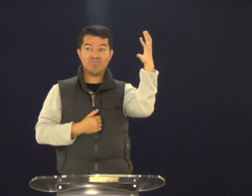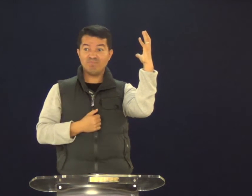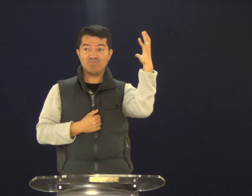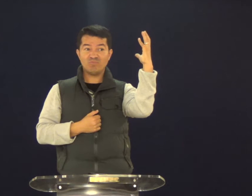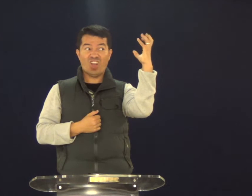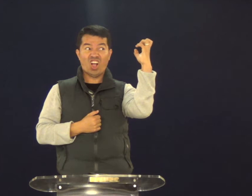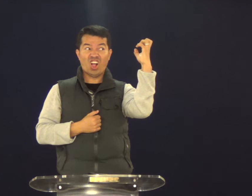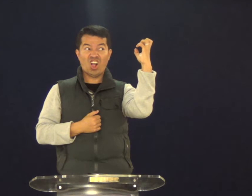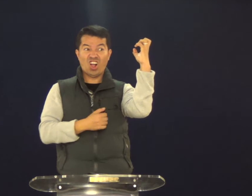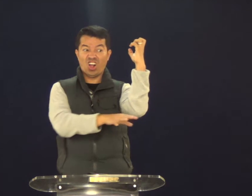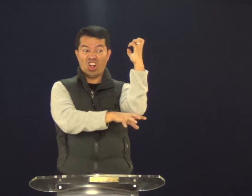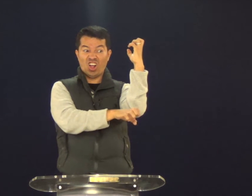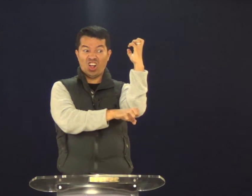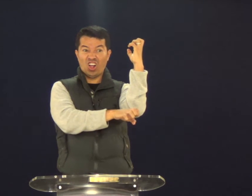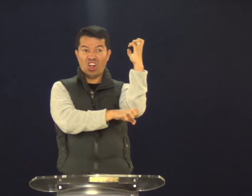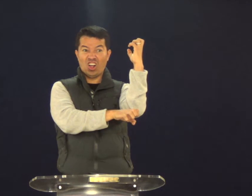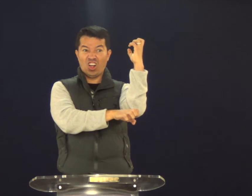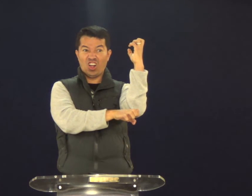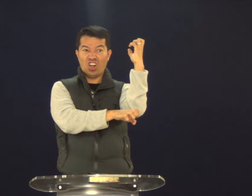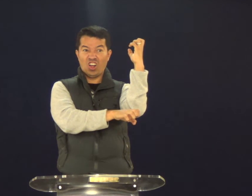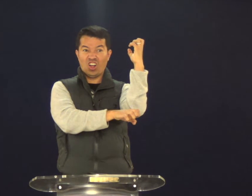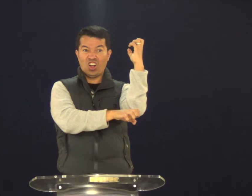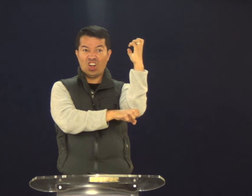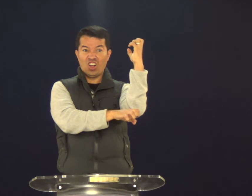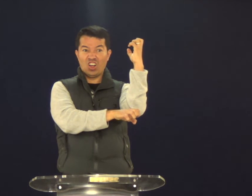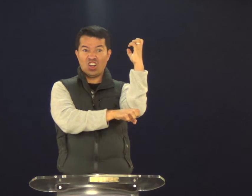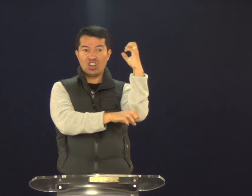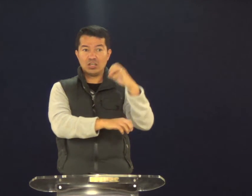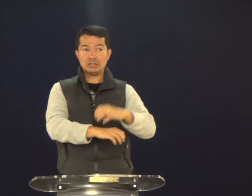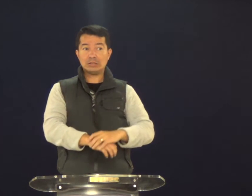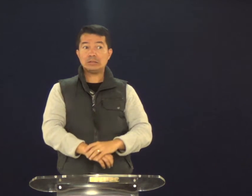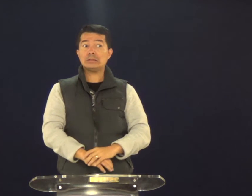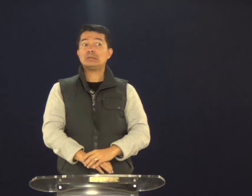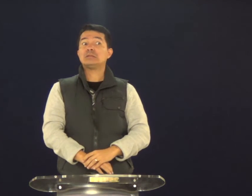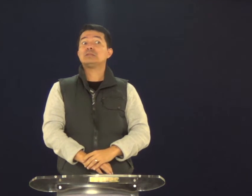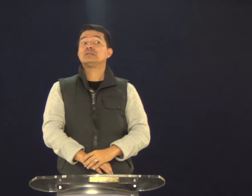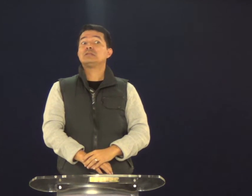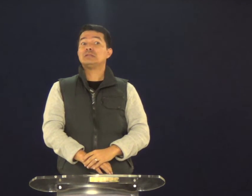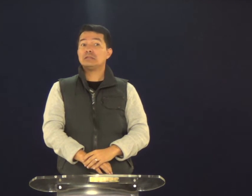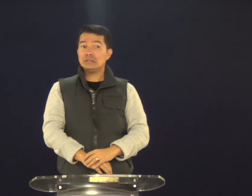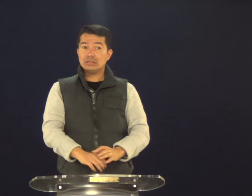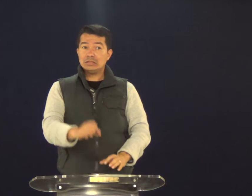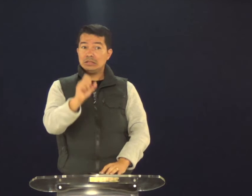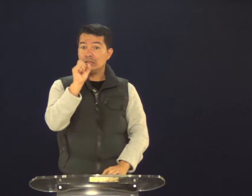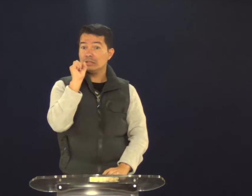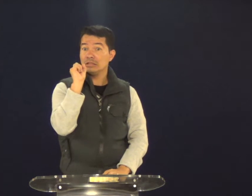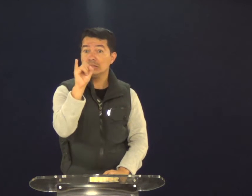Falou contra ela. Amaldiçoou ela. E ela secou.